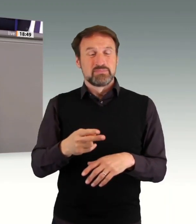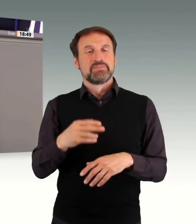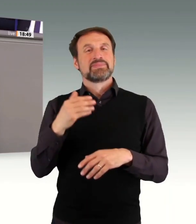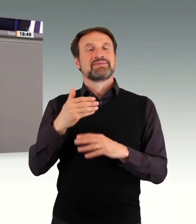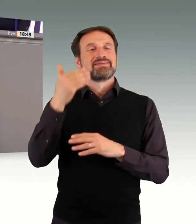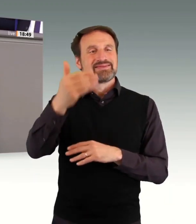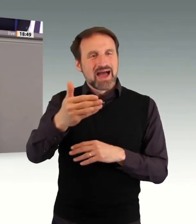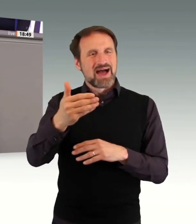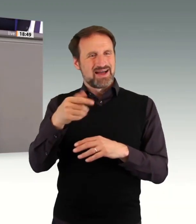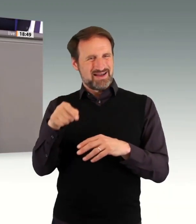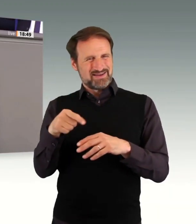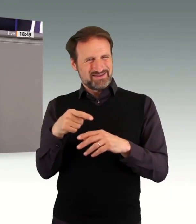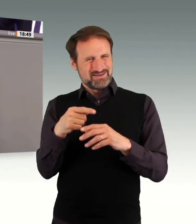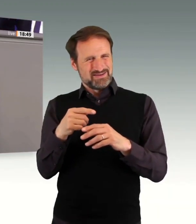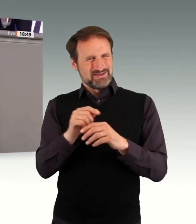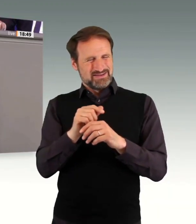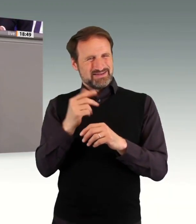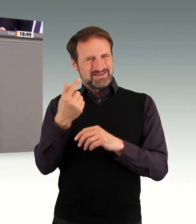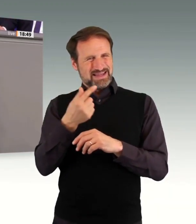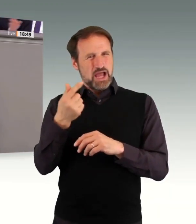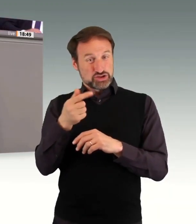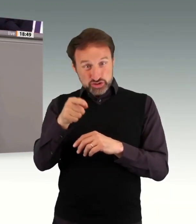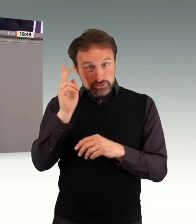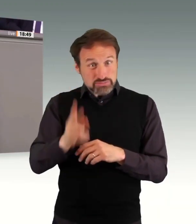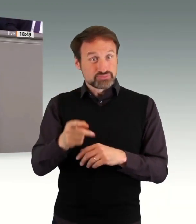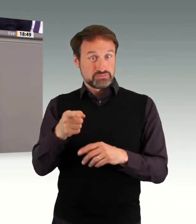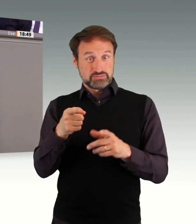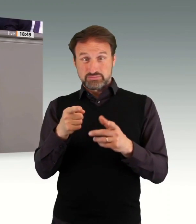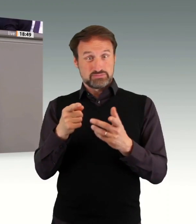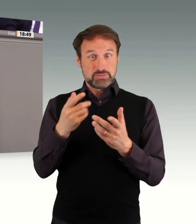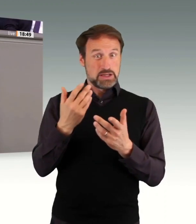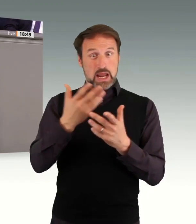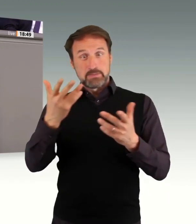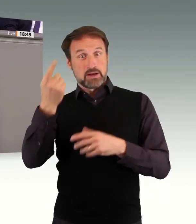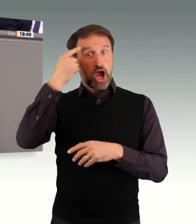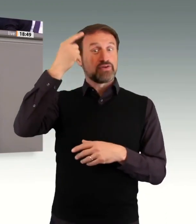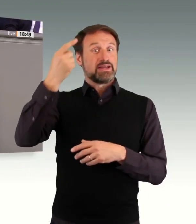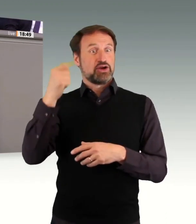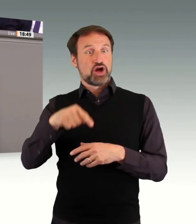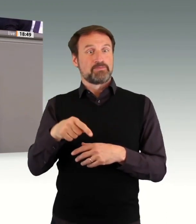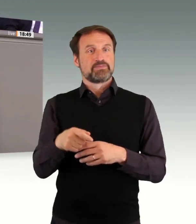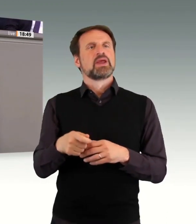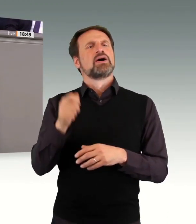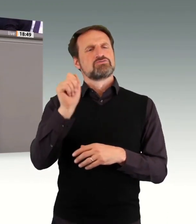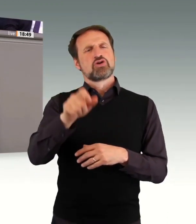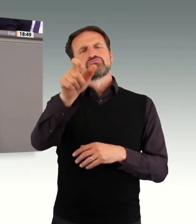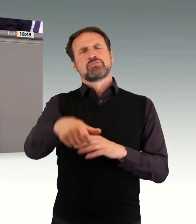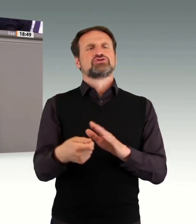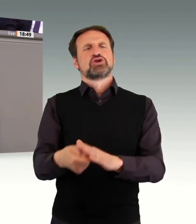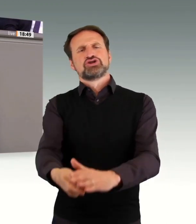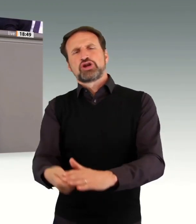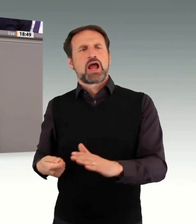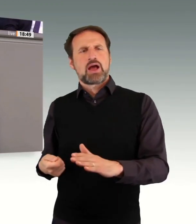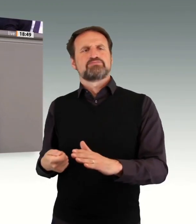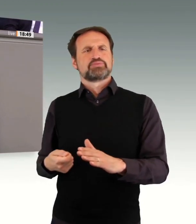diese Erwägung ernsthaft angestellt hätte, wenn man die Beschwerdeführerin und ihre Selbstvertretungen von Anfang an